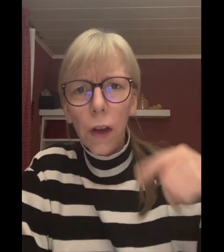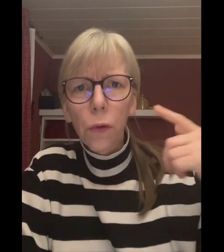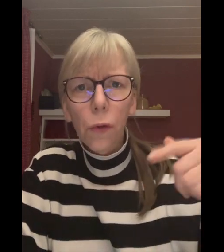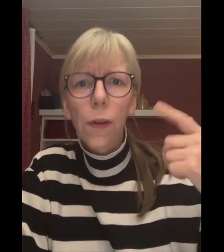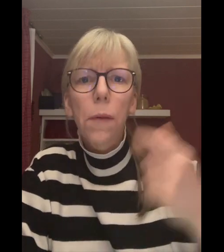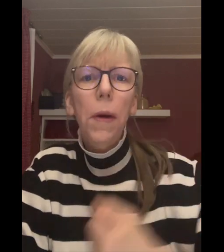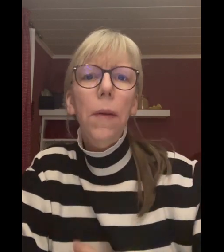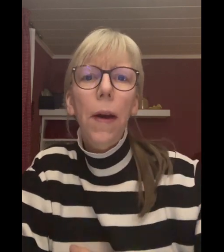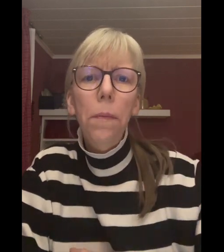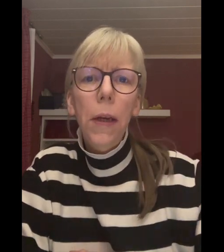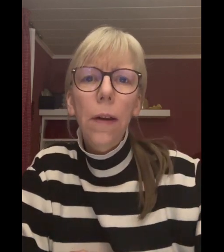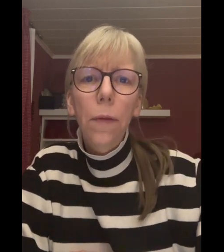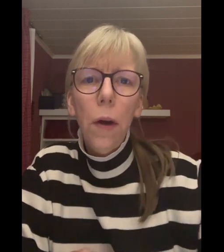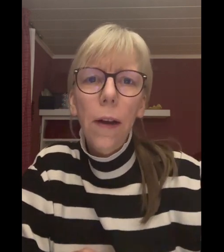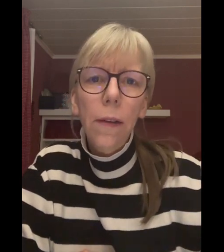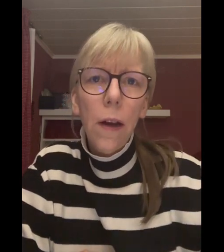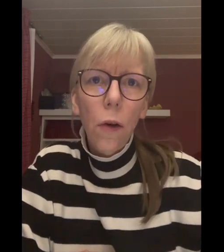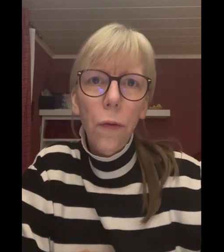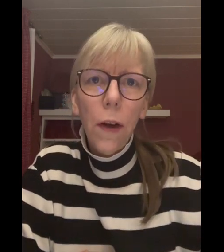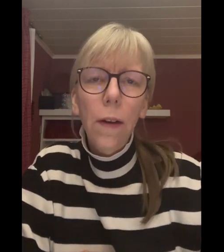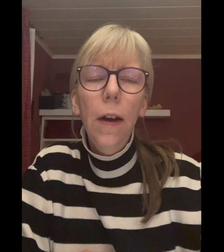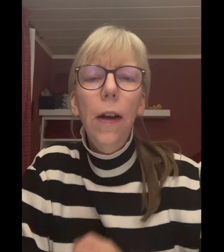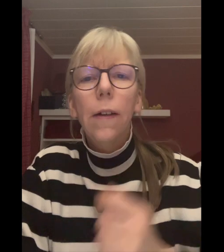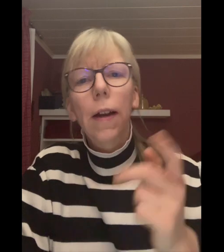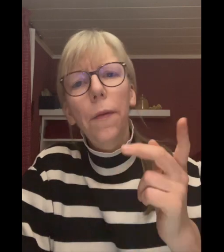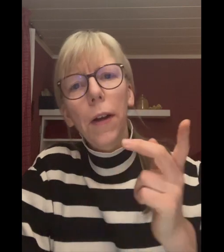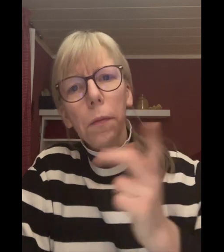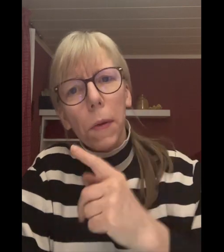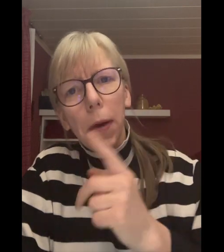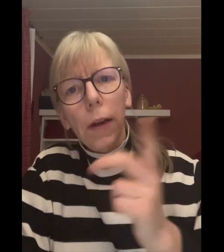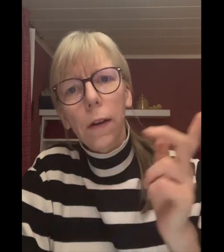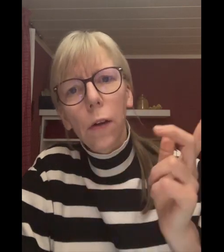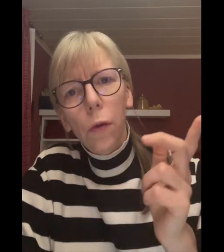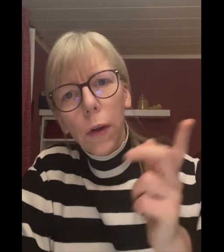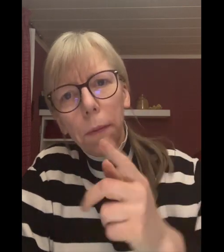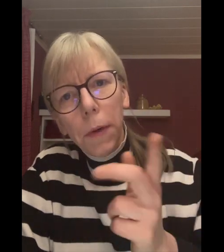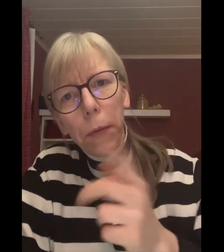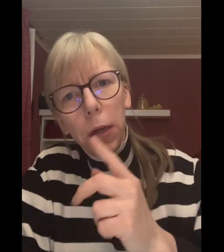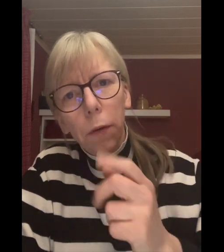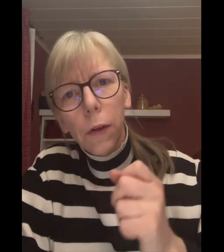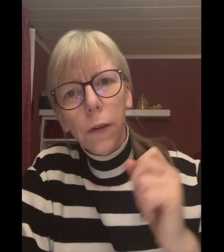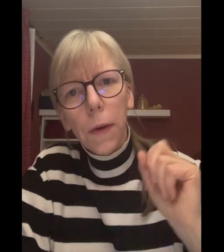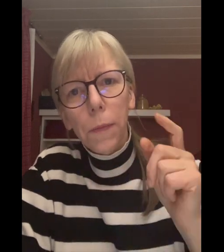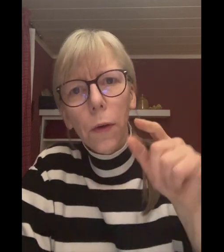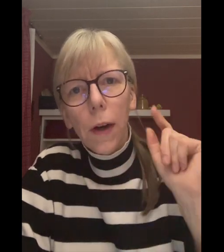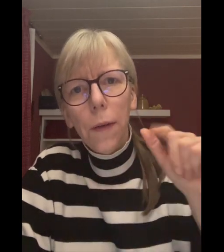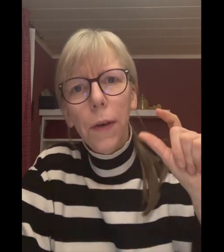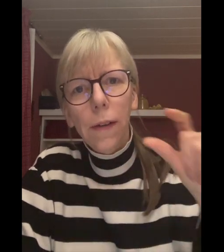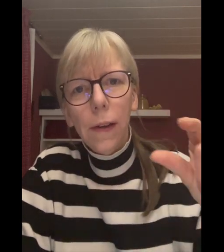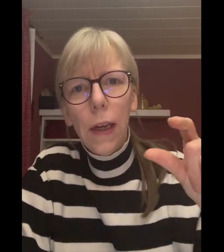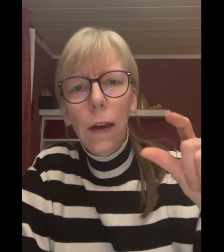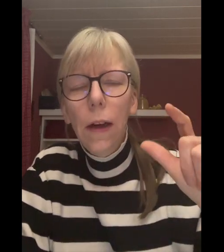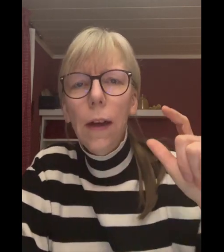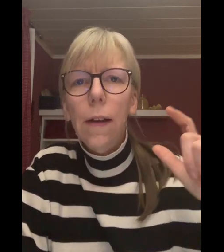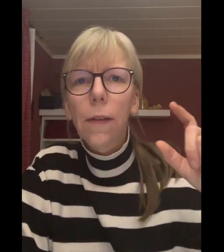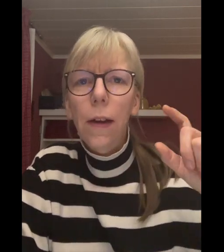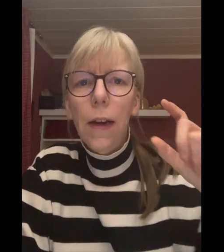sozusagen bei dem Anbieter, wo er es gekauft hat. Dann haben wir das Präparat angeguckt, haben die Bilder durchgeswiped und dann haben wir gesehen, dass in der